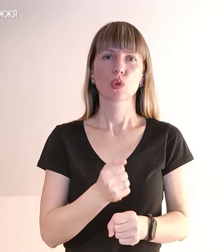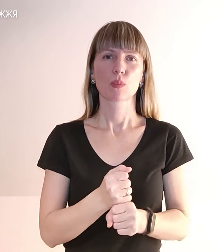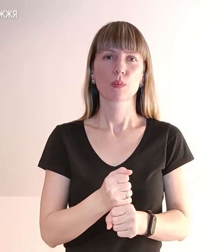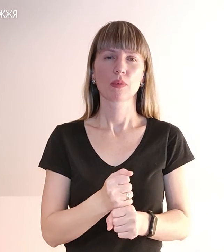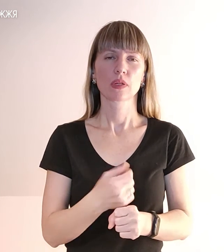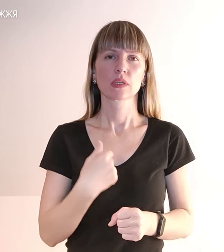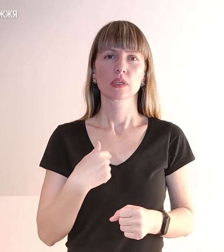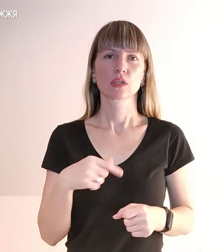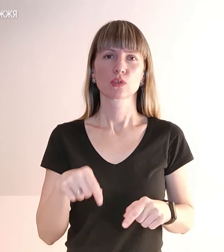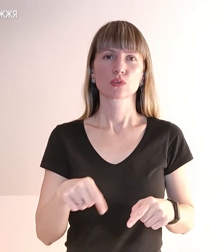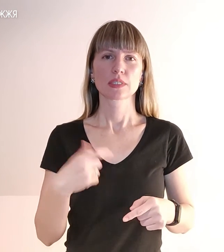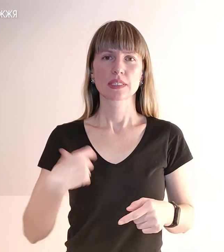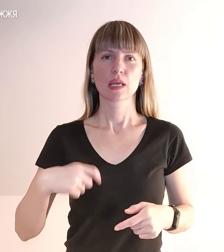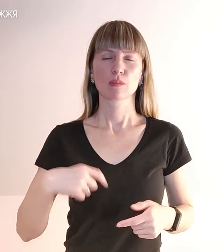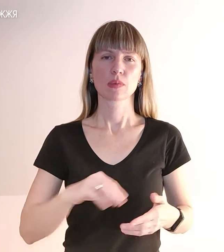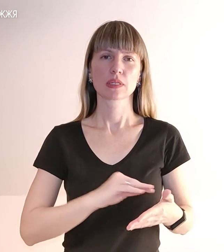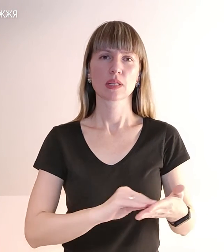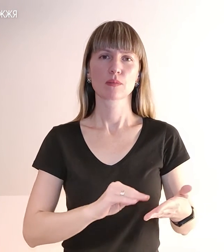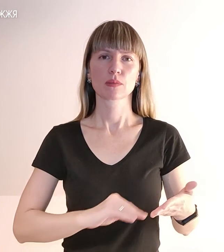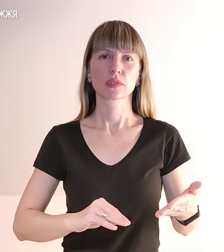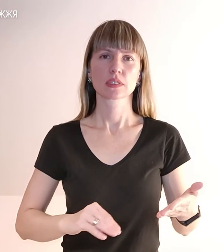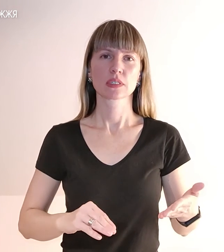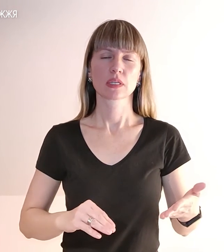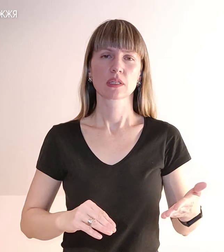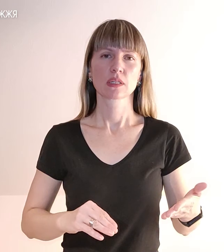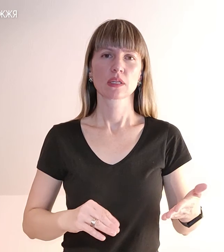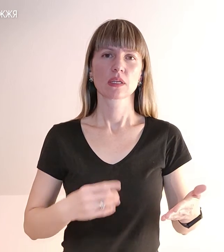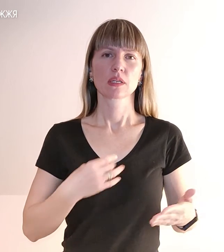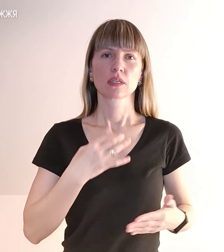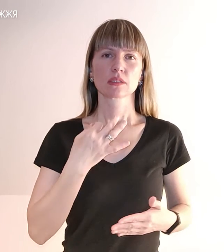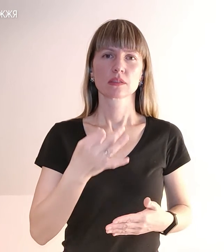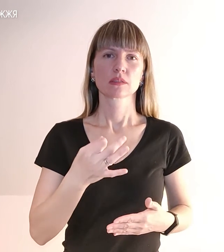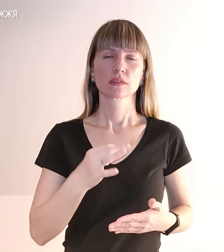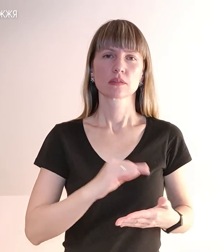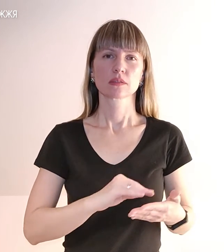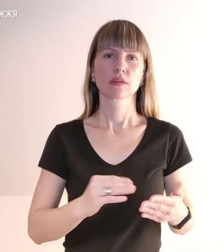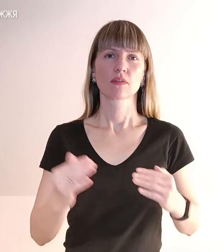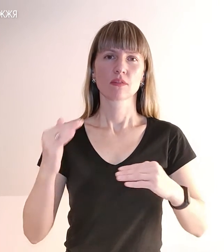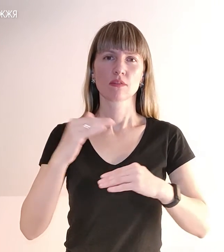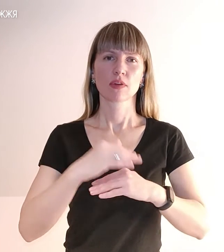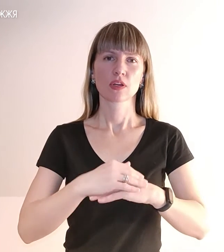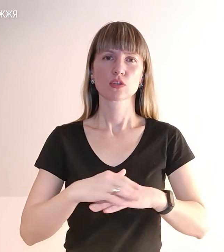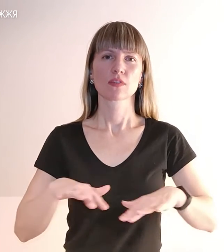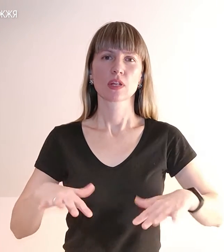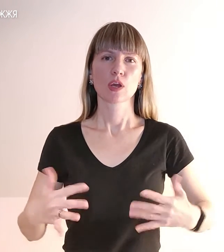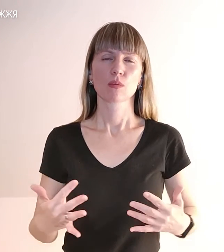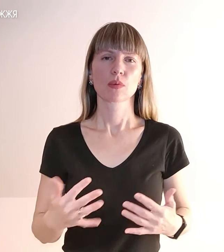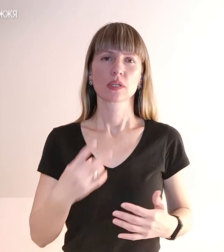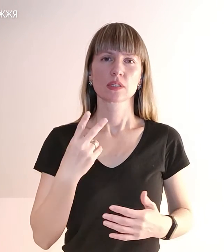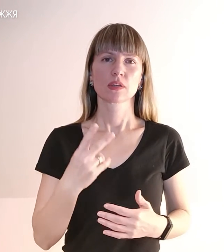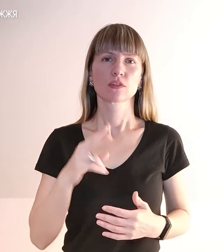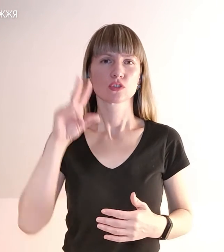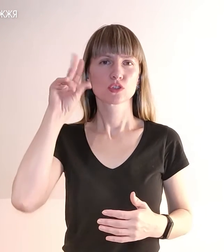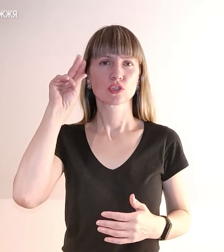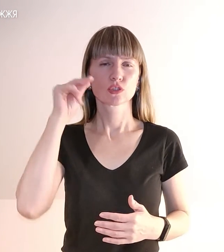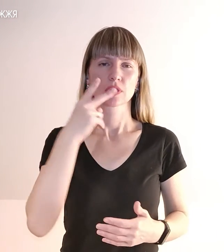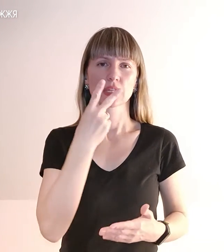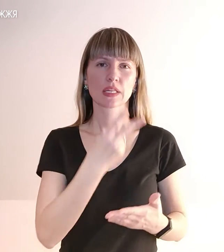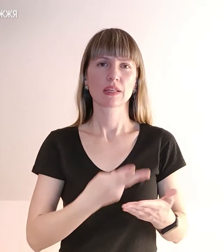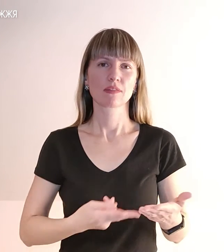от я там собі, отам, в мене написано, от я, знаєте, так смахую ввечір, знаєте, втомилася, так, і циферки дивлюся, і циферки мені